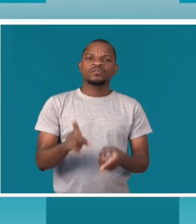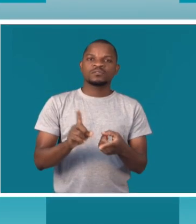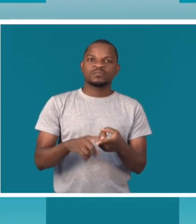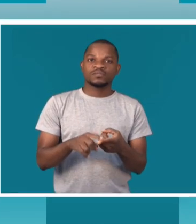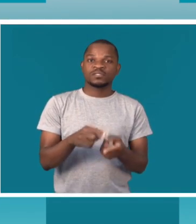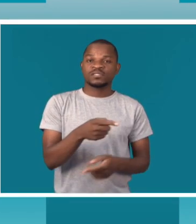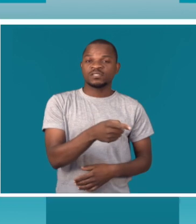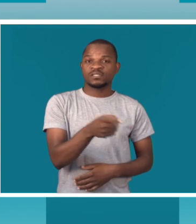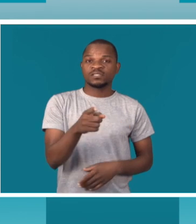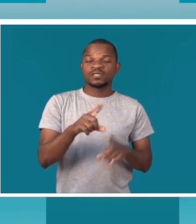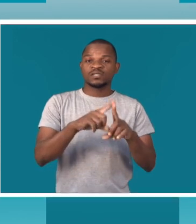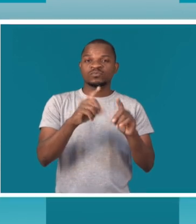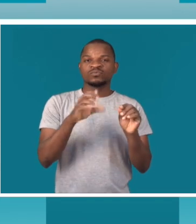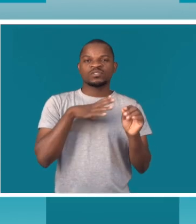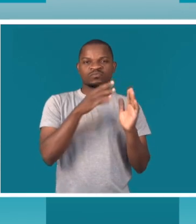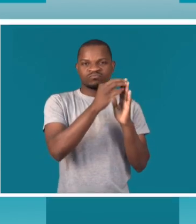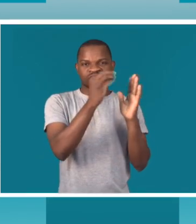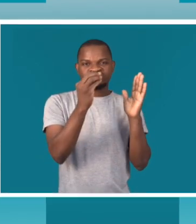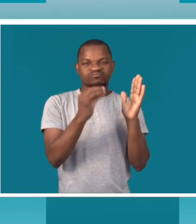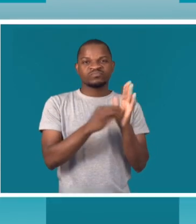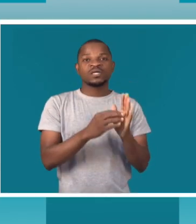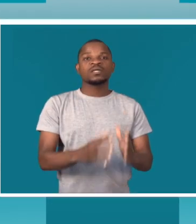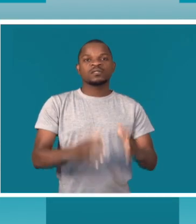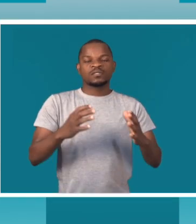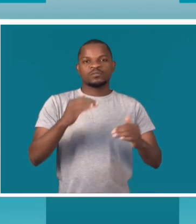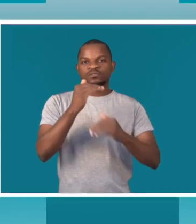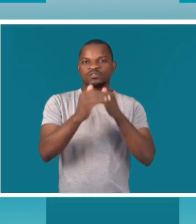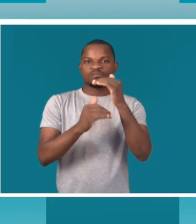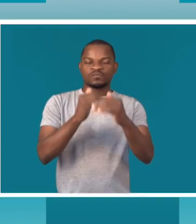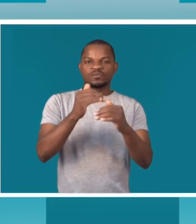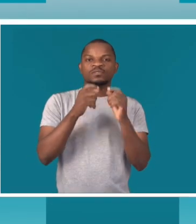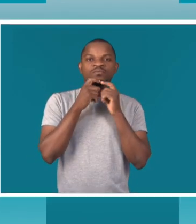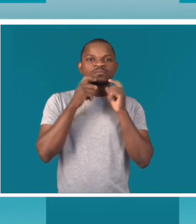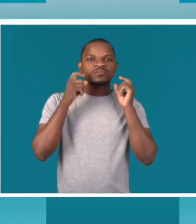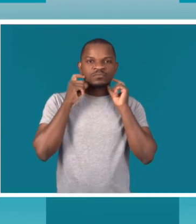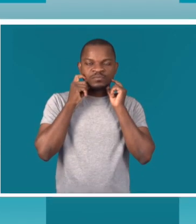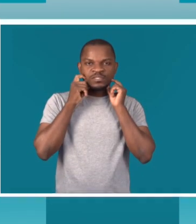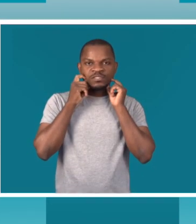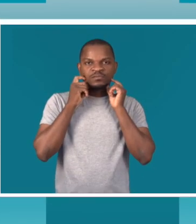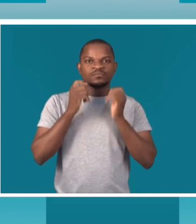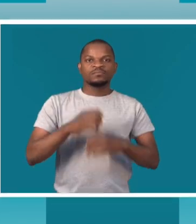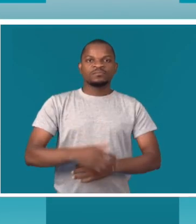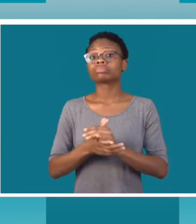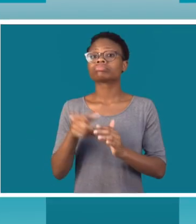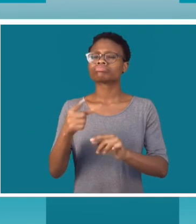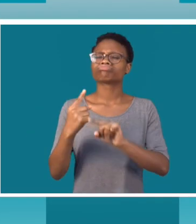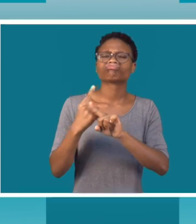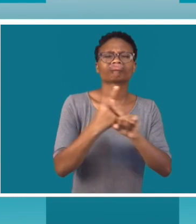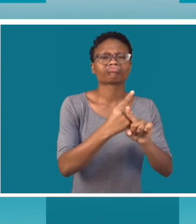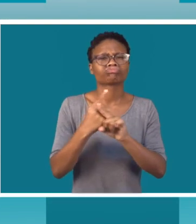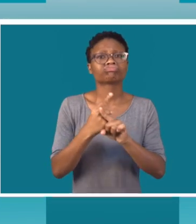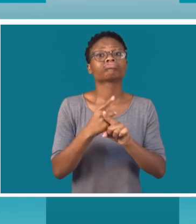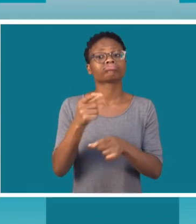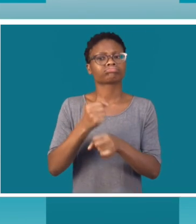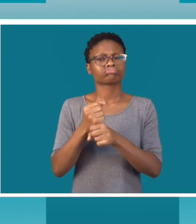portanto, isso tem um impacto muito grande no desenvolvimento socioeconômico de Moçambique. Para os